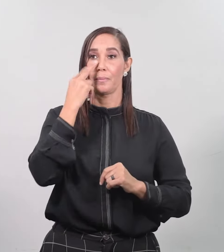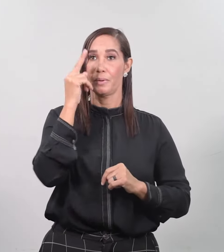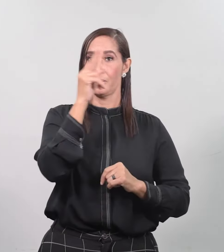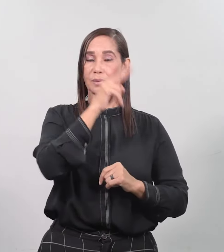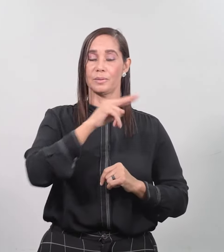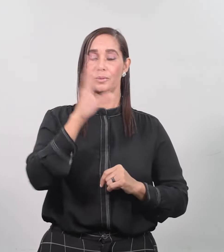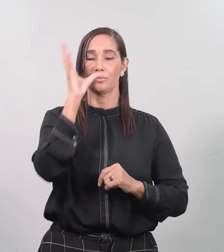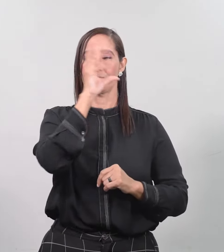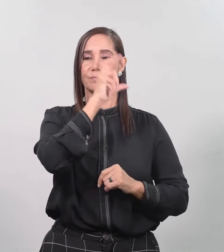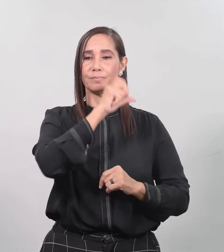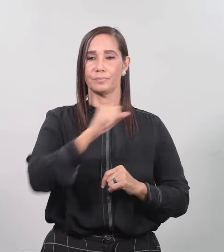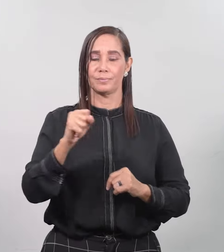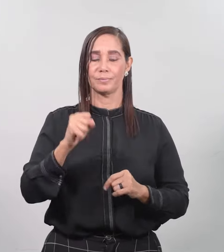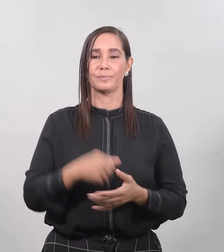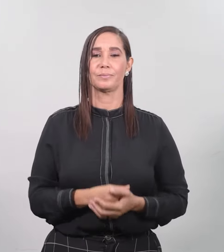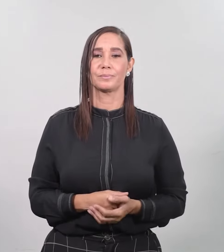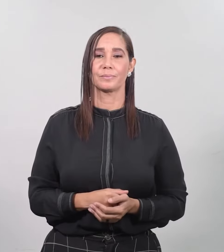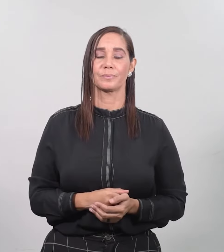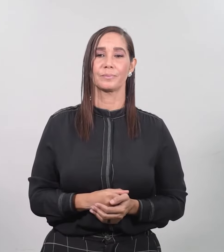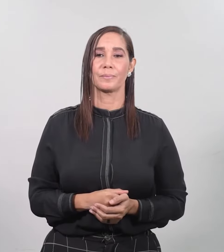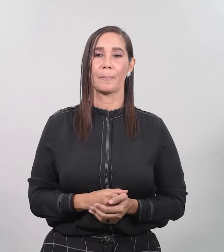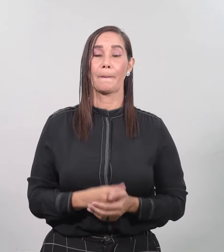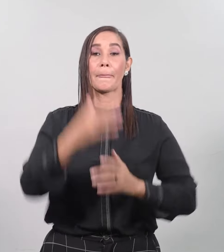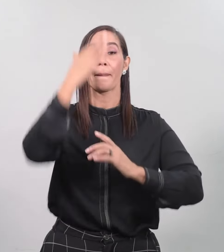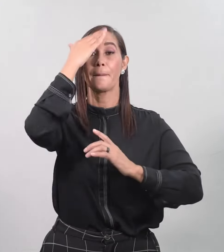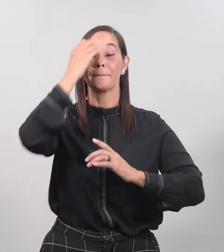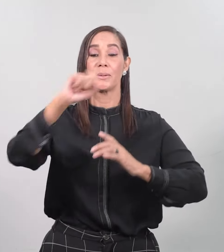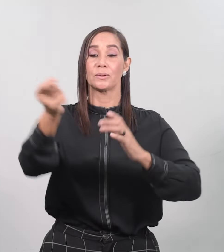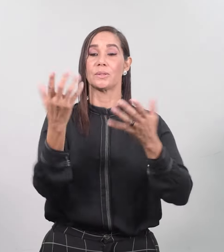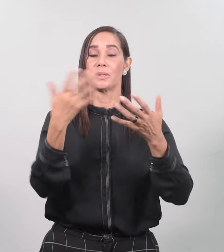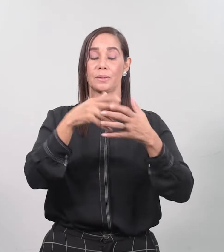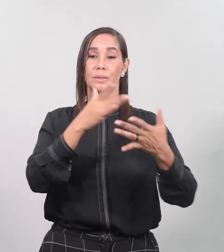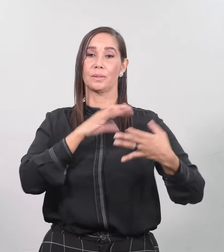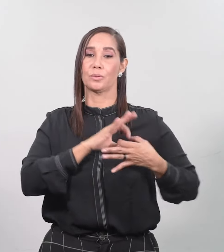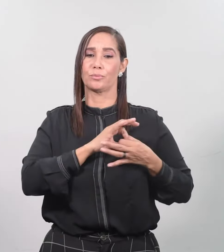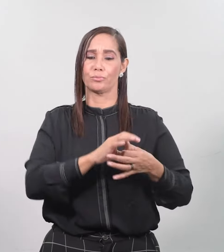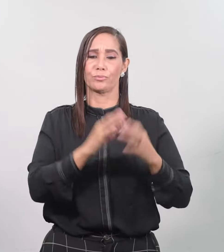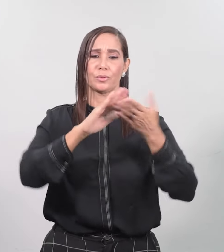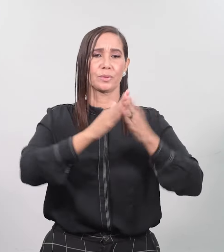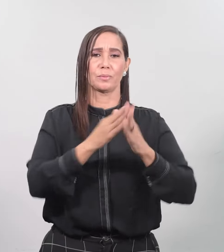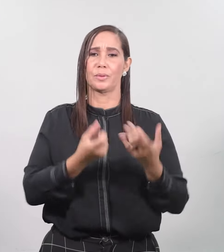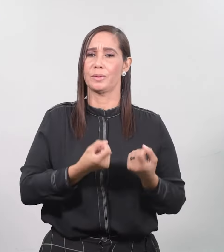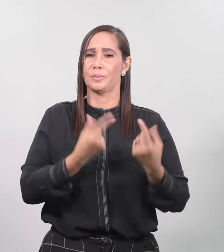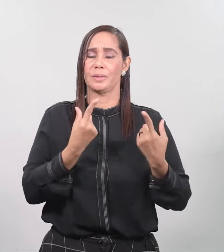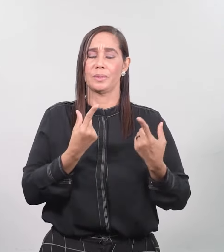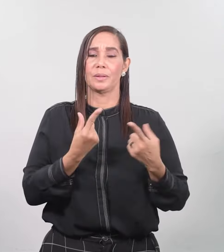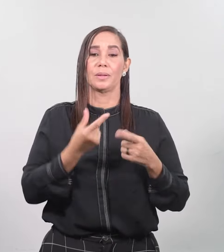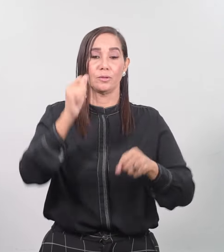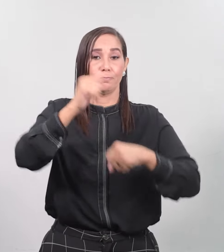los ojos sin ver Porque está embotado el corazón de este pueblo Son duros de oído